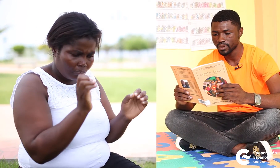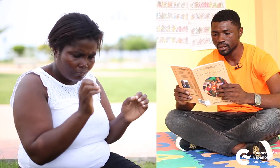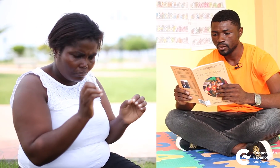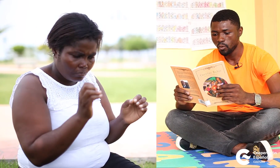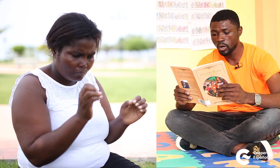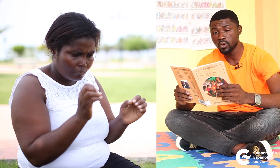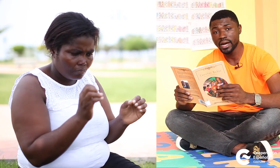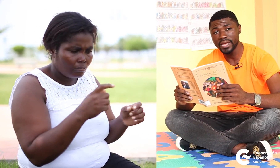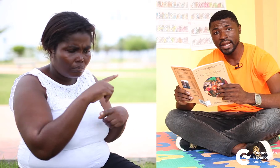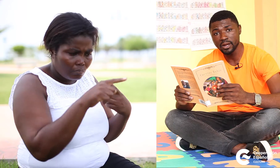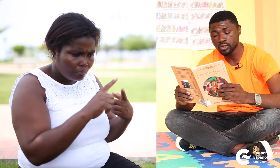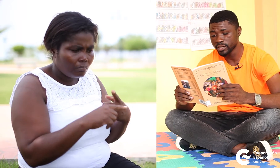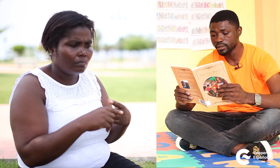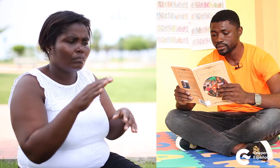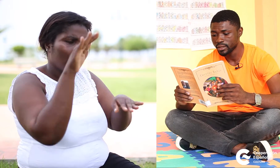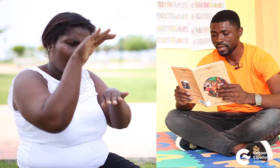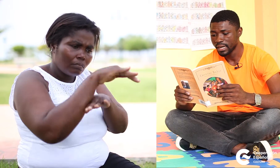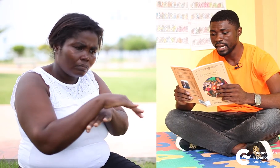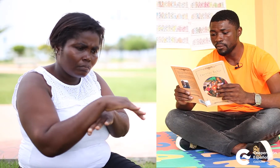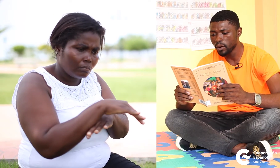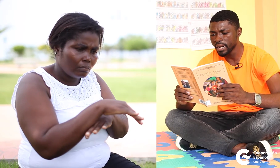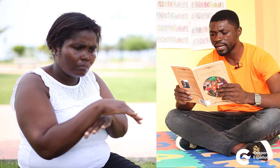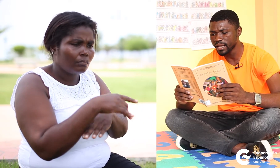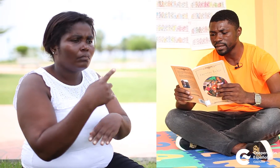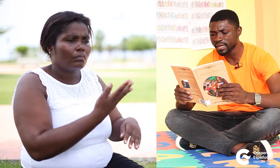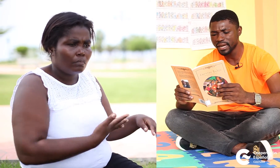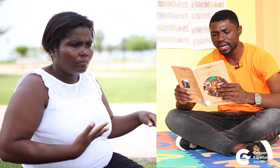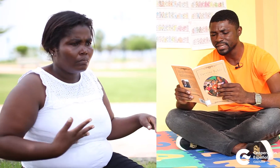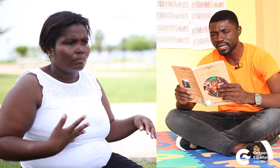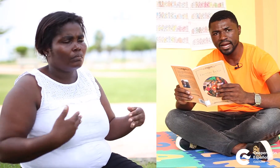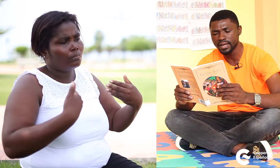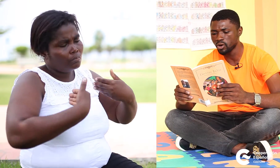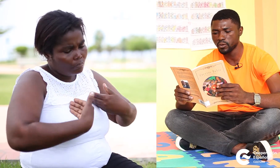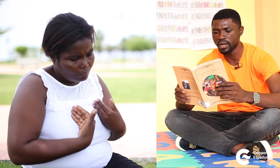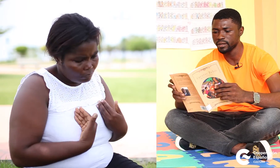Cuando caía la noche, la mujer quedaba tan cansada como nadie.